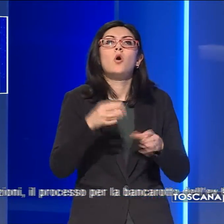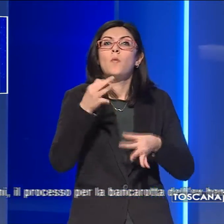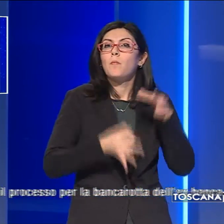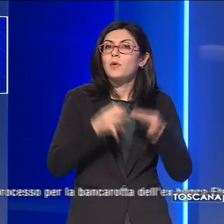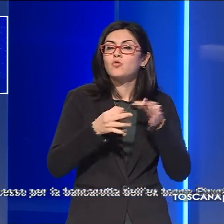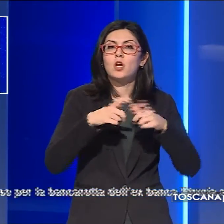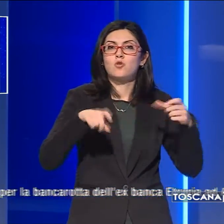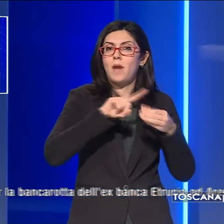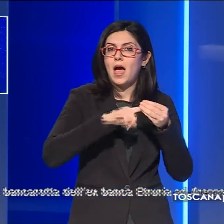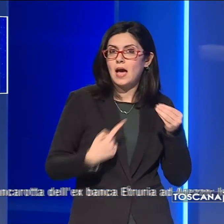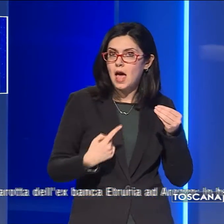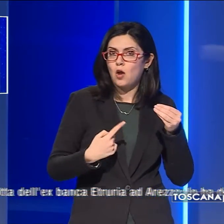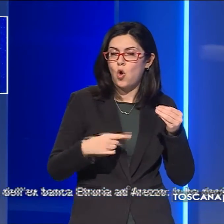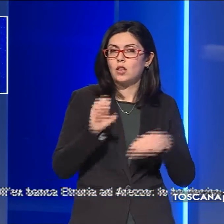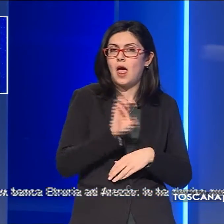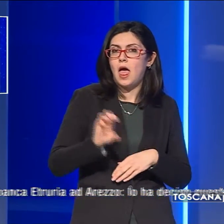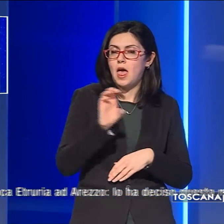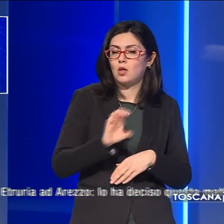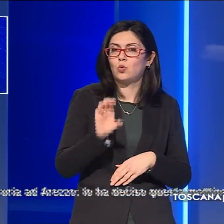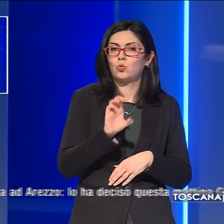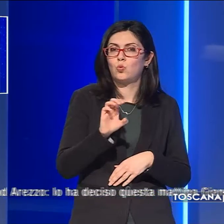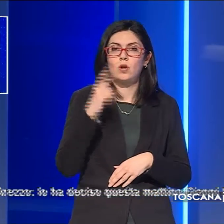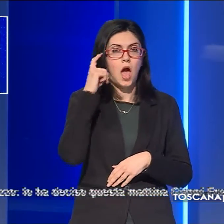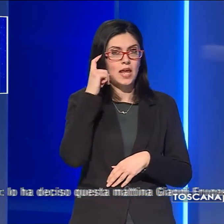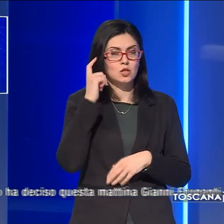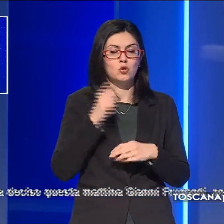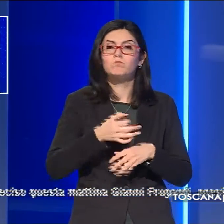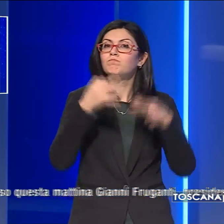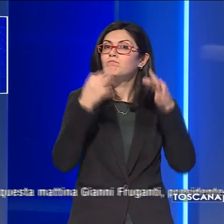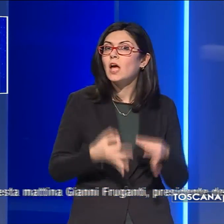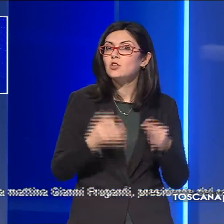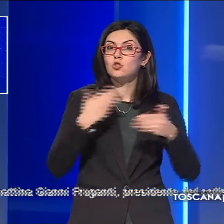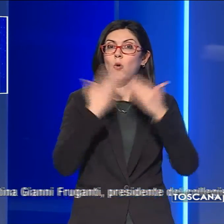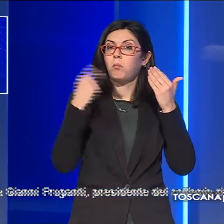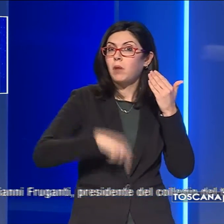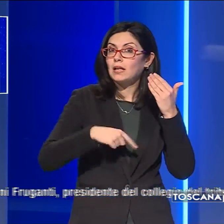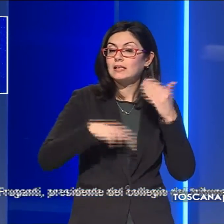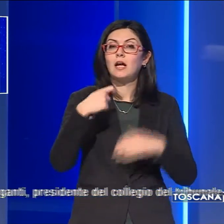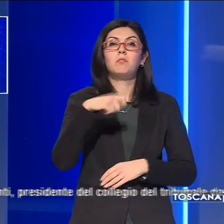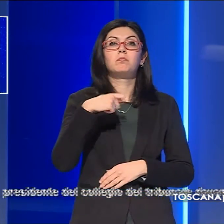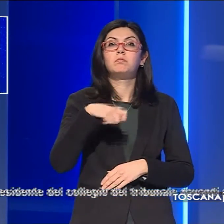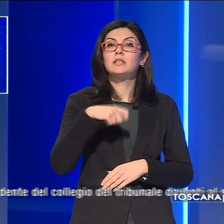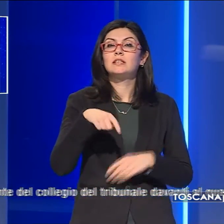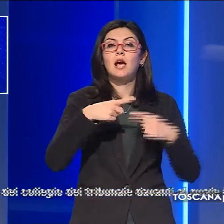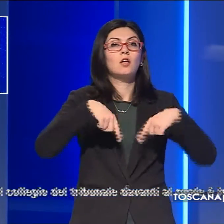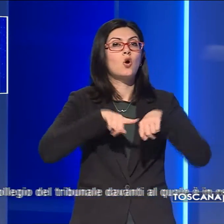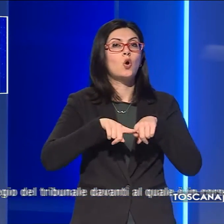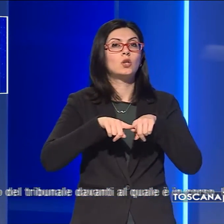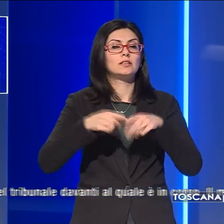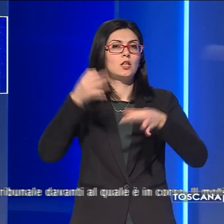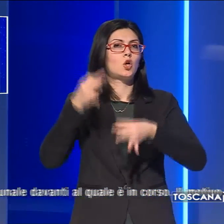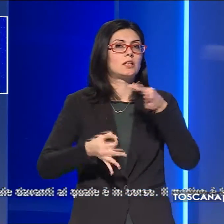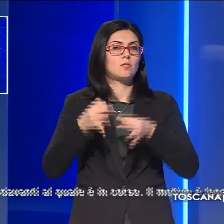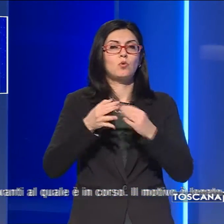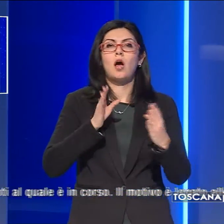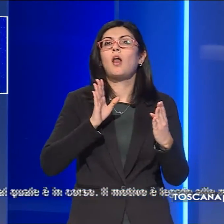'ex Banca Etruria ad Arezzo. Lo ha deciso questa mattina il presidente del Consiglio del Tribunale,